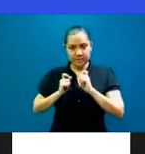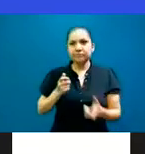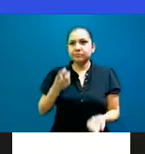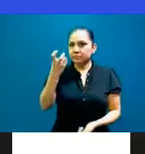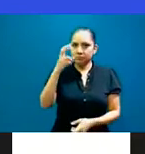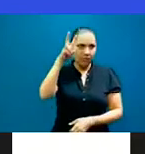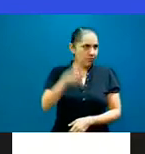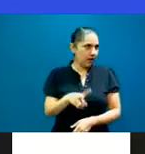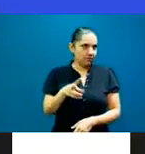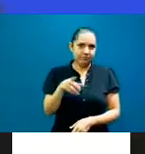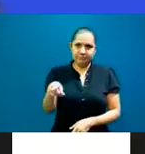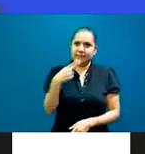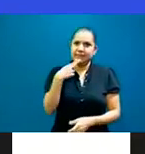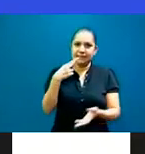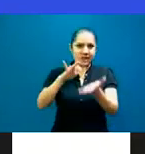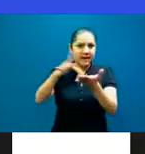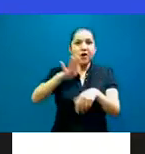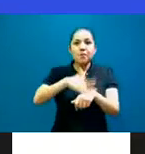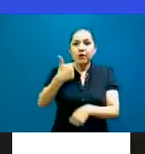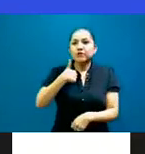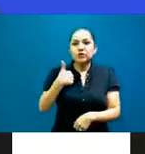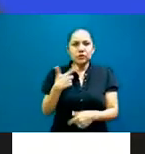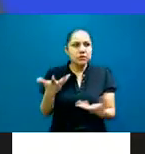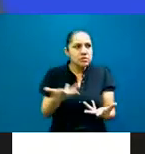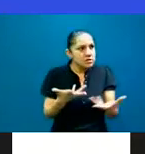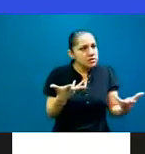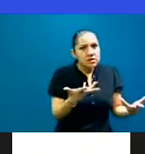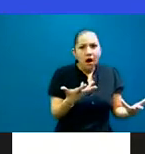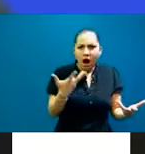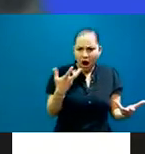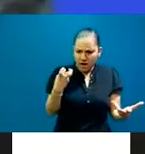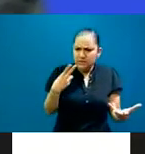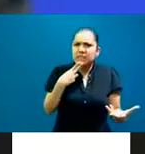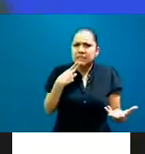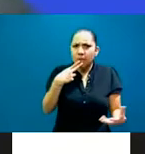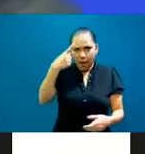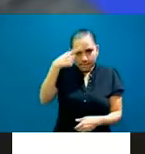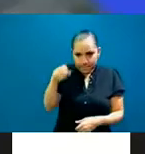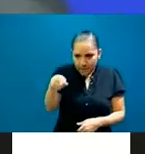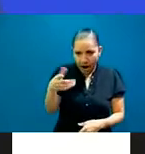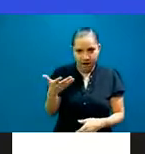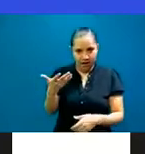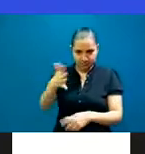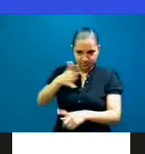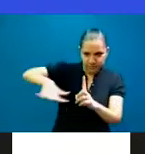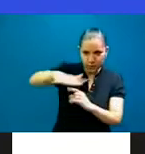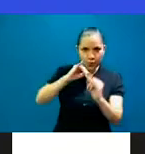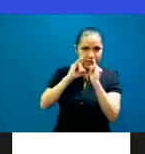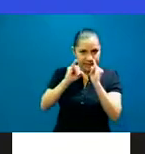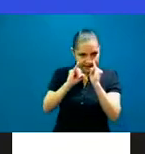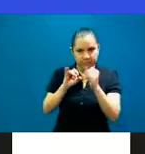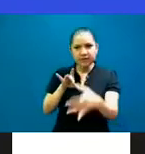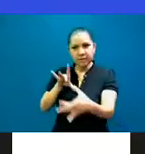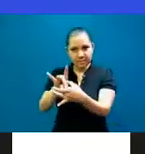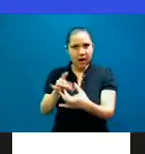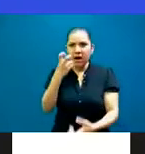mi mente focalizada en lograr cosas para mi gremio. En trabajar en la parte virtual, los zooms, en hacer